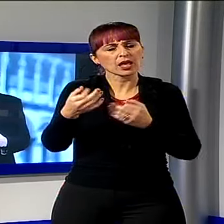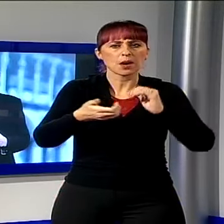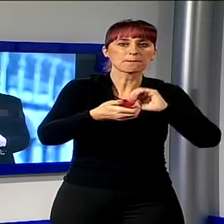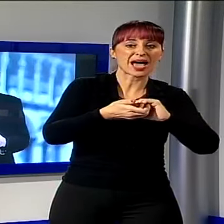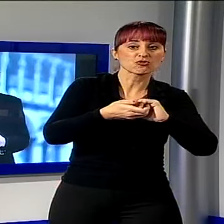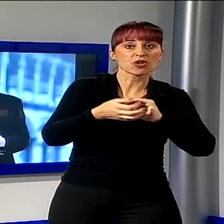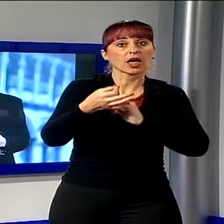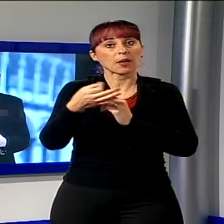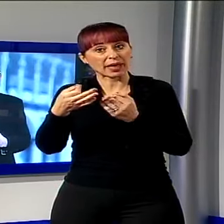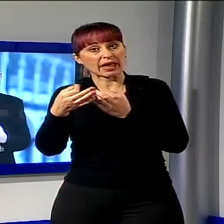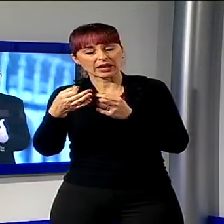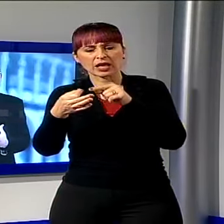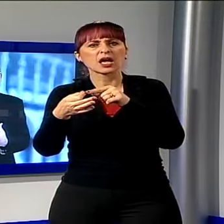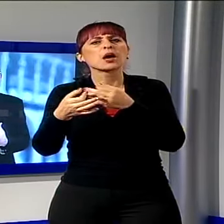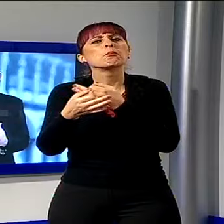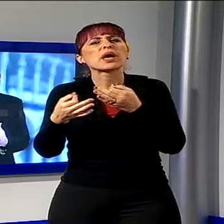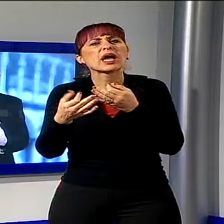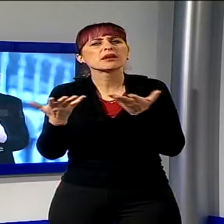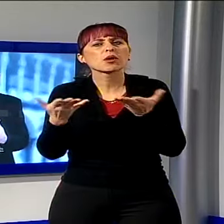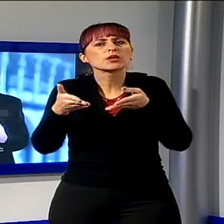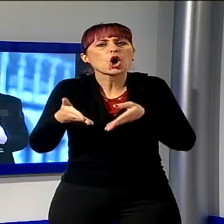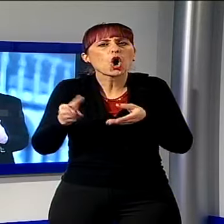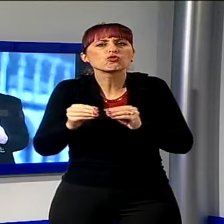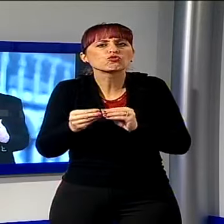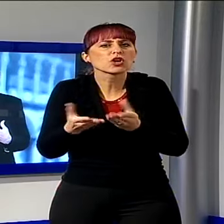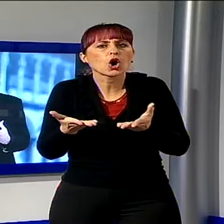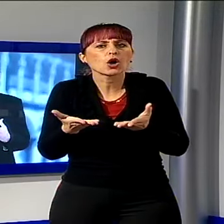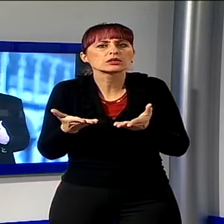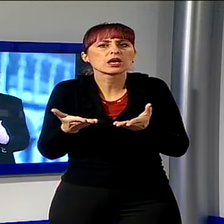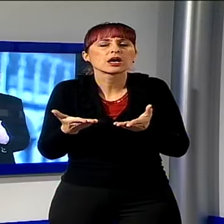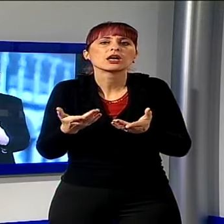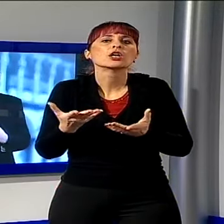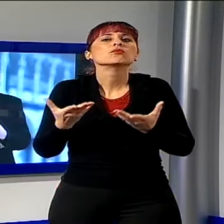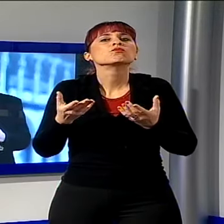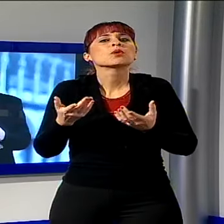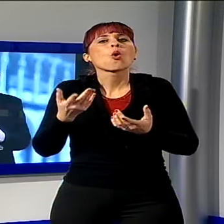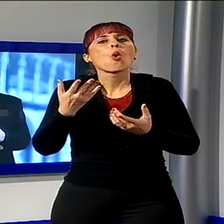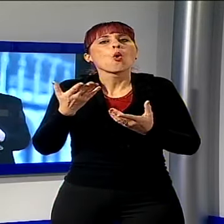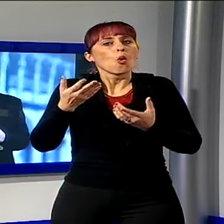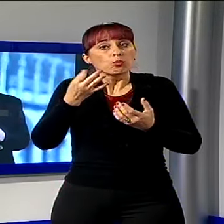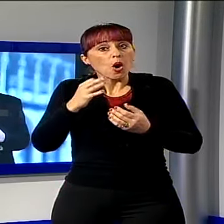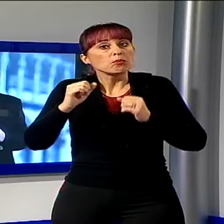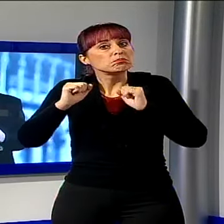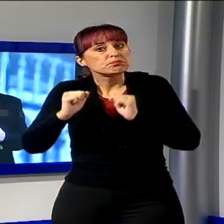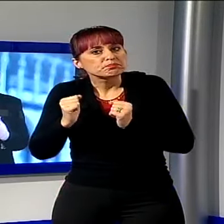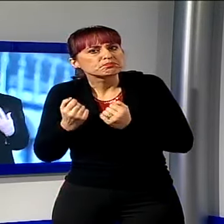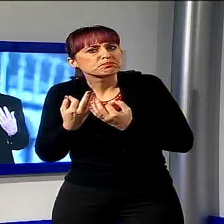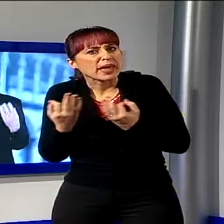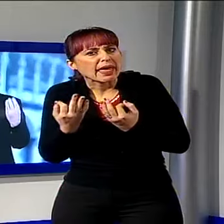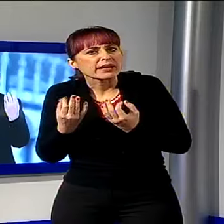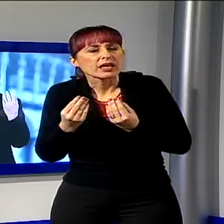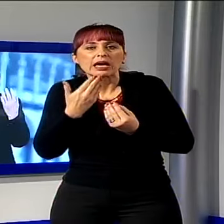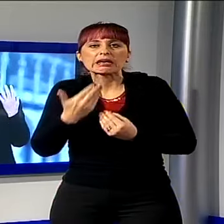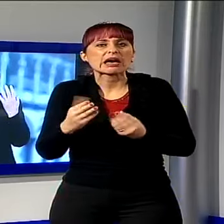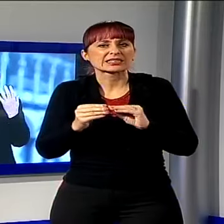il bene oggi come sempre è ciò che fa stare bene. Ma chi è che fa stare bene, oltre